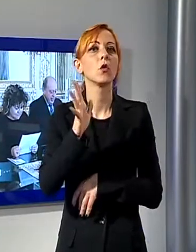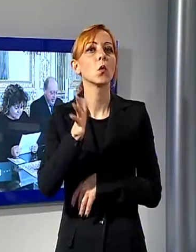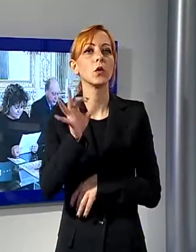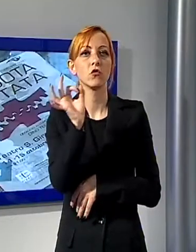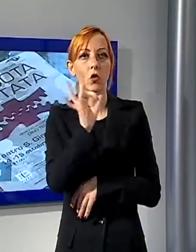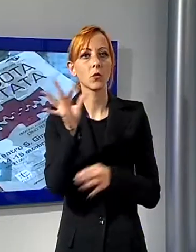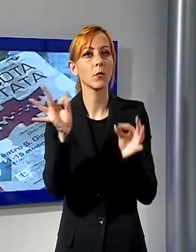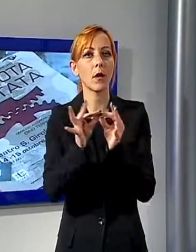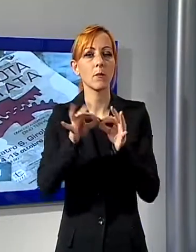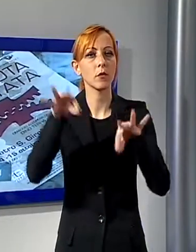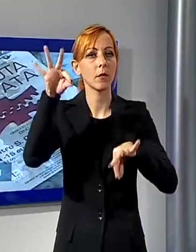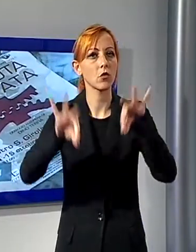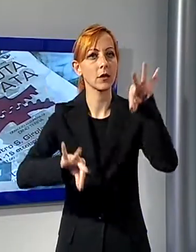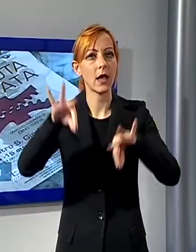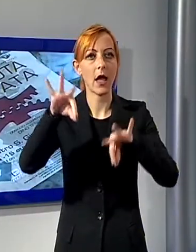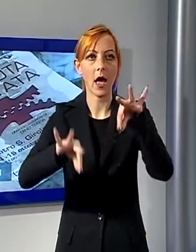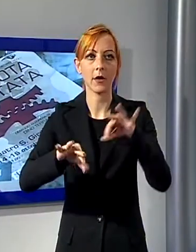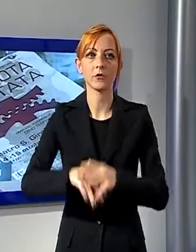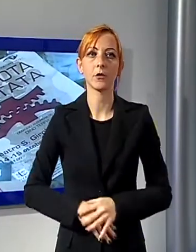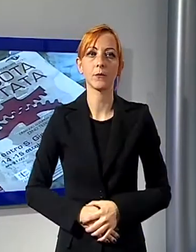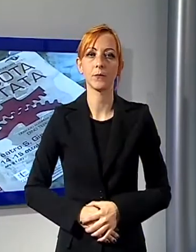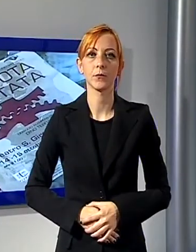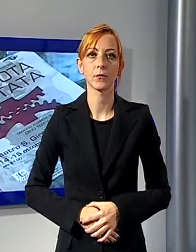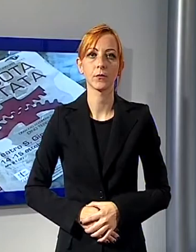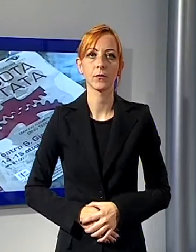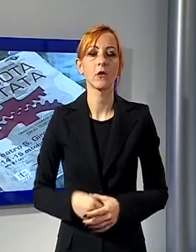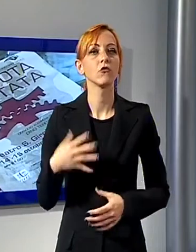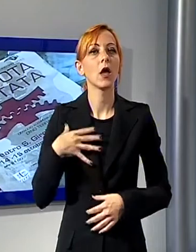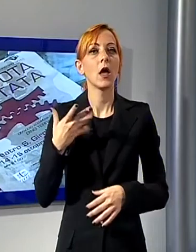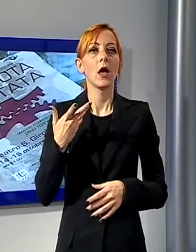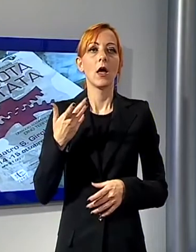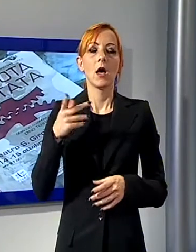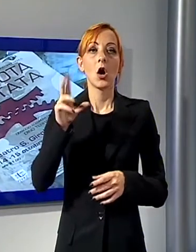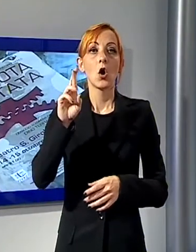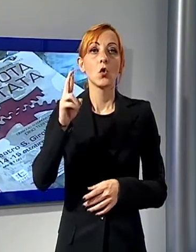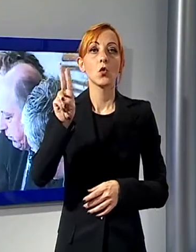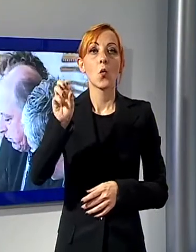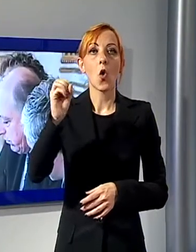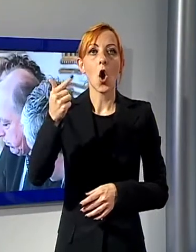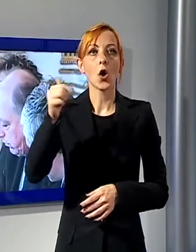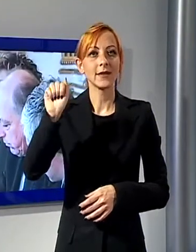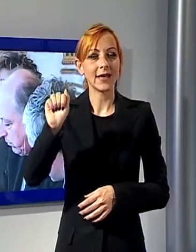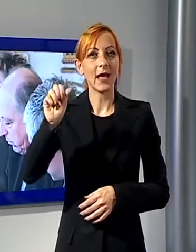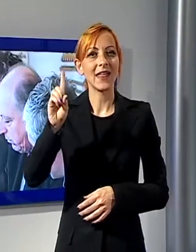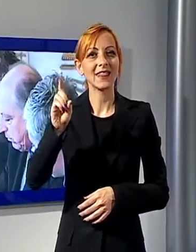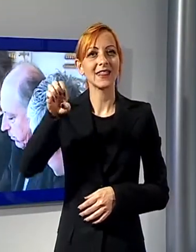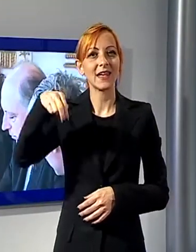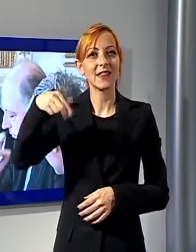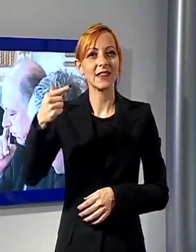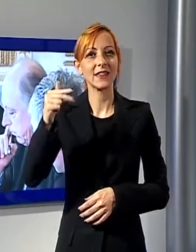Teatro. Va in scena, infatti, lo spettacolo La Ruota Dentata, omaggio a Dino Terra, scrittore ma anche drammaturgo